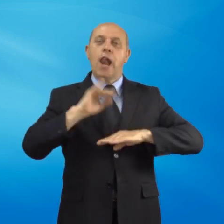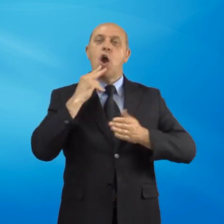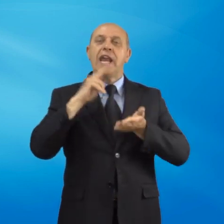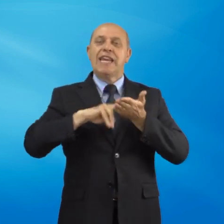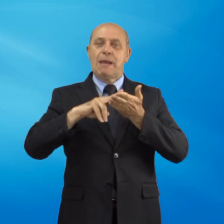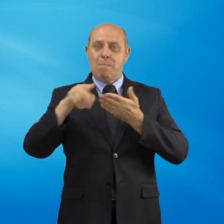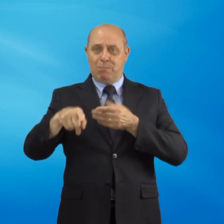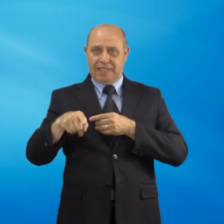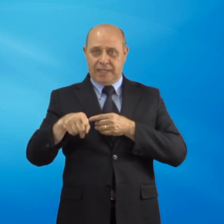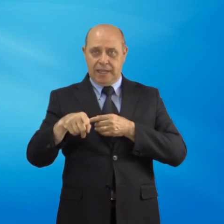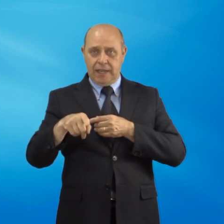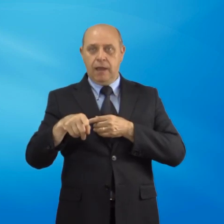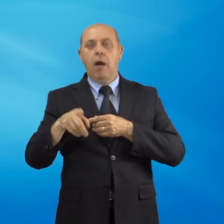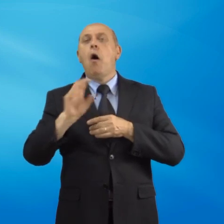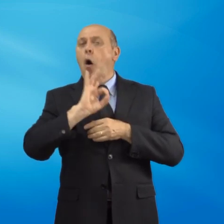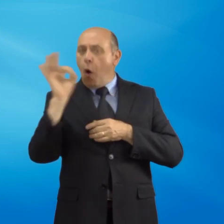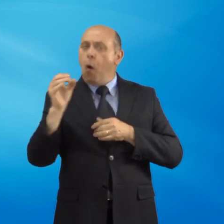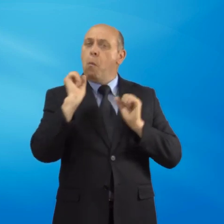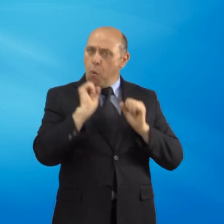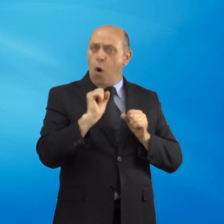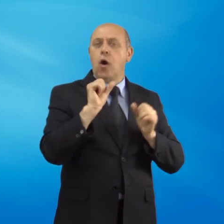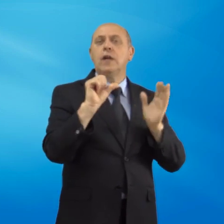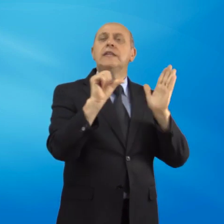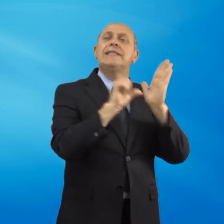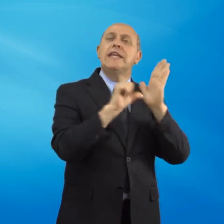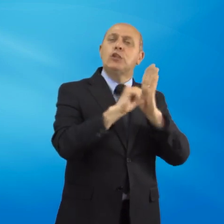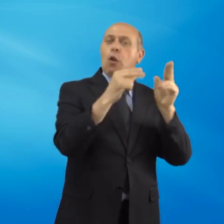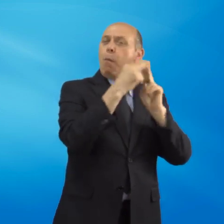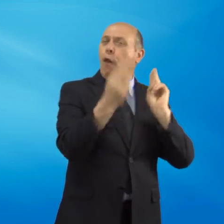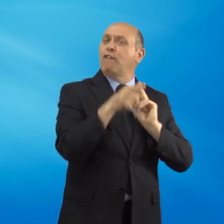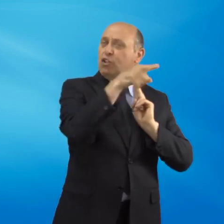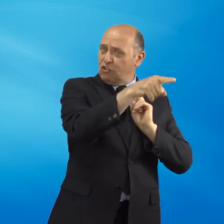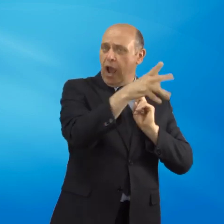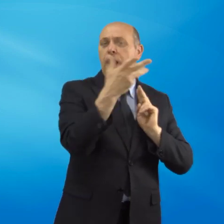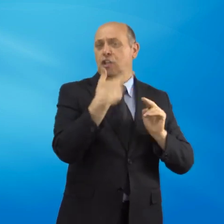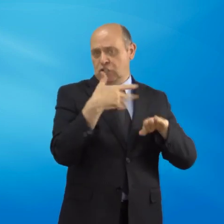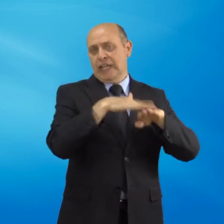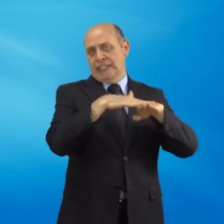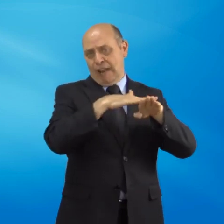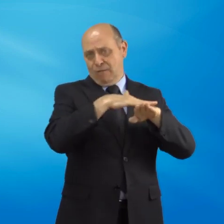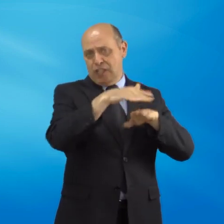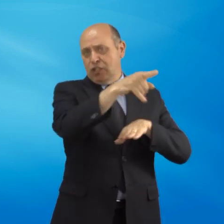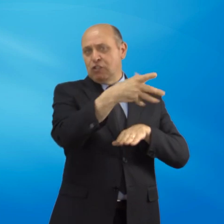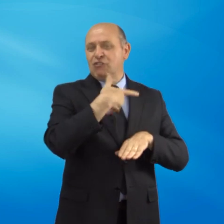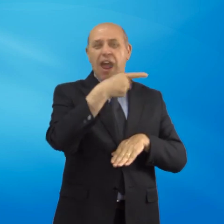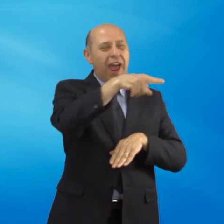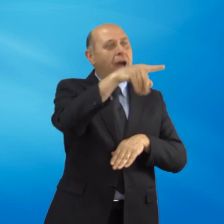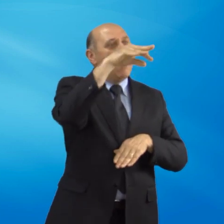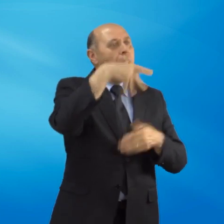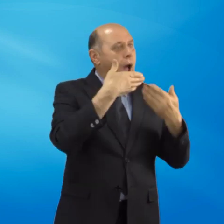servizi offerti dalle sezioni provinciali che hanno attivato il punto cliente Inps.